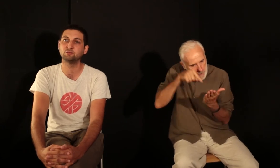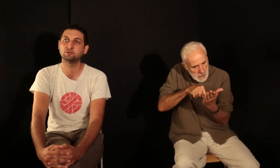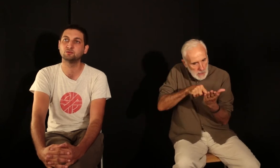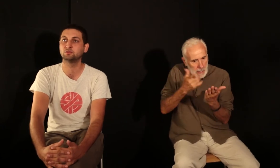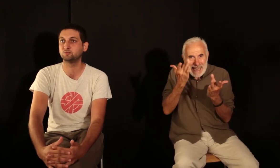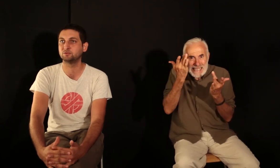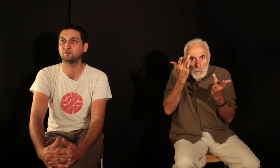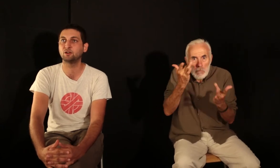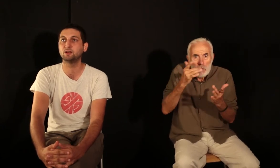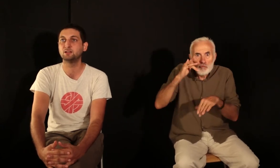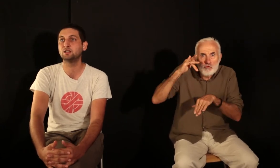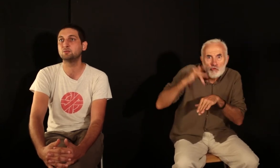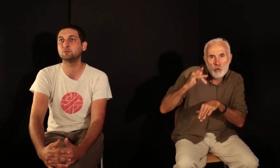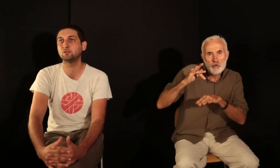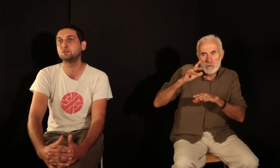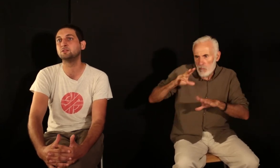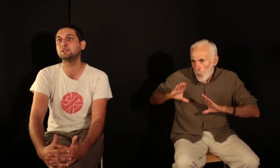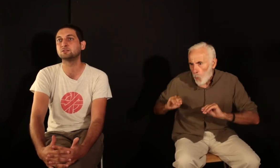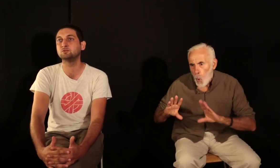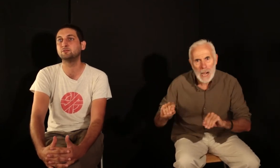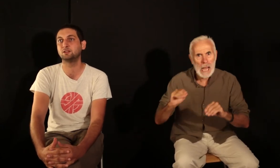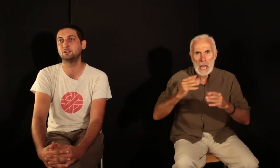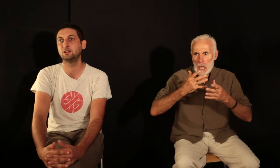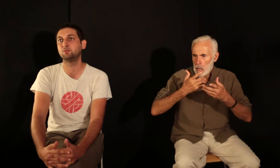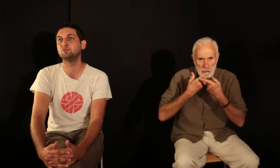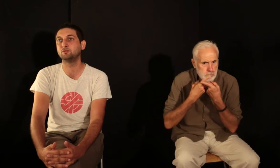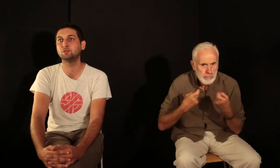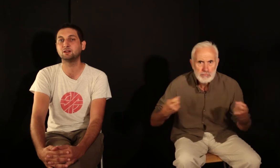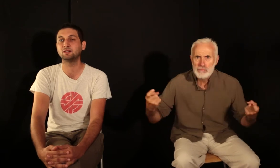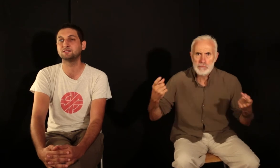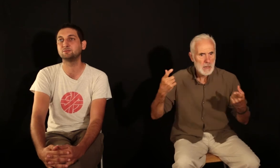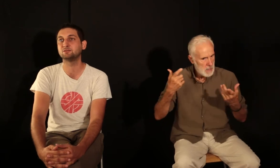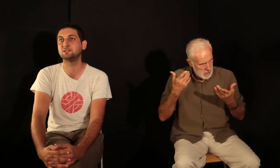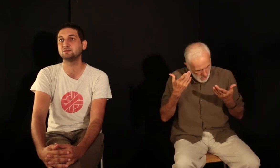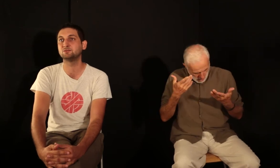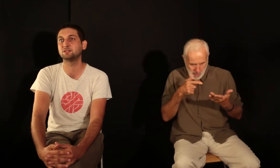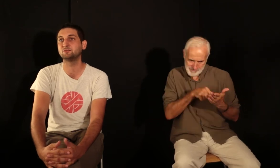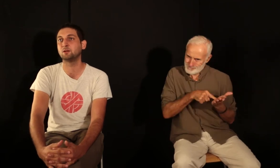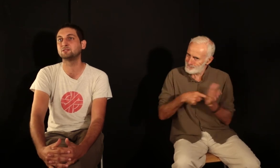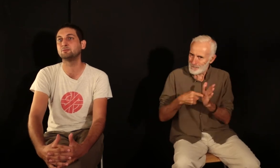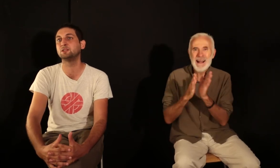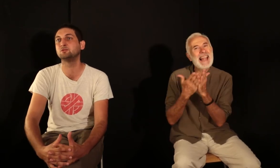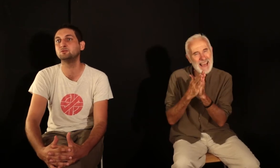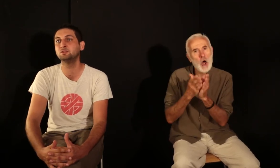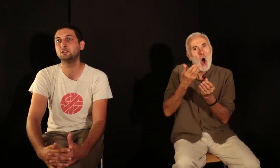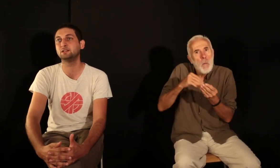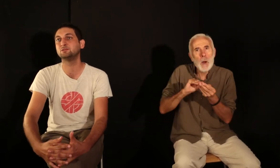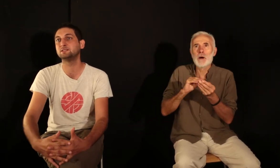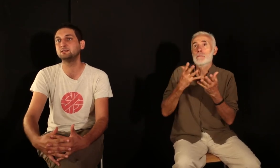vécue, sous plusieurs formes, et en même temps, redonner un souffle un peu nouveau à cette maison d'édition, un souffle un peu symbolique pour nous, et aussi,